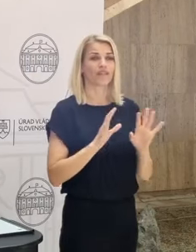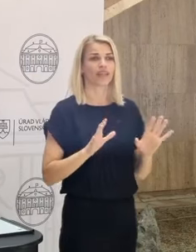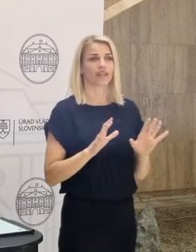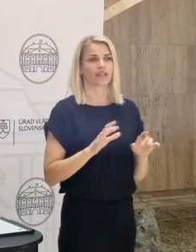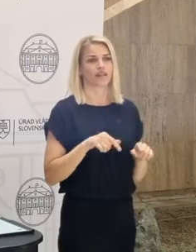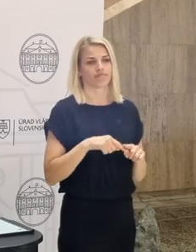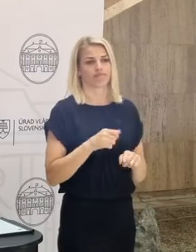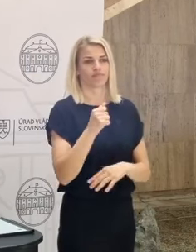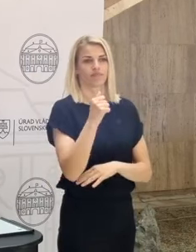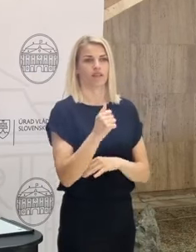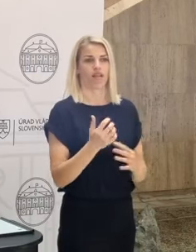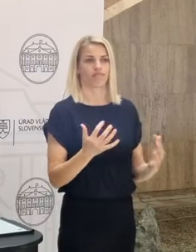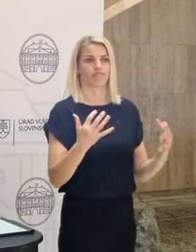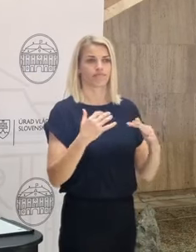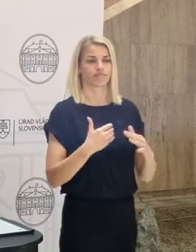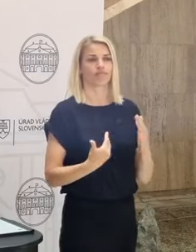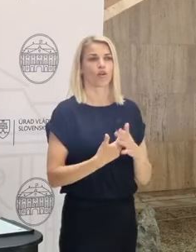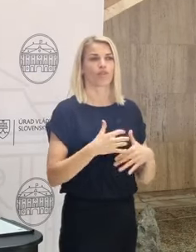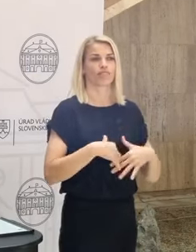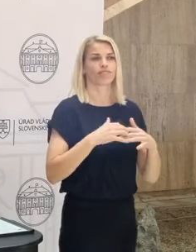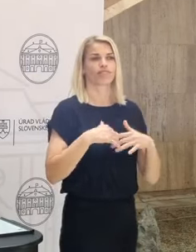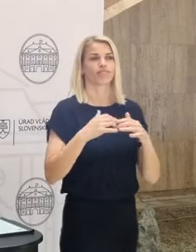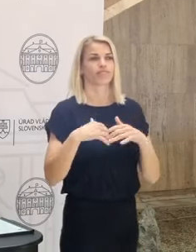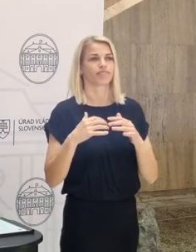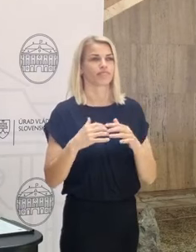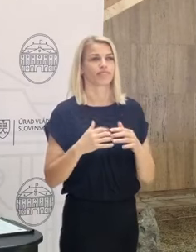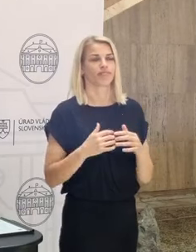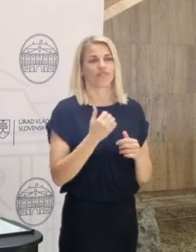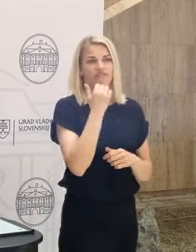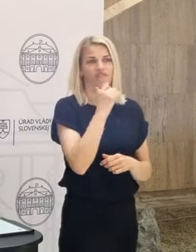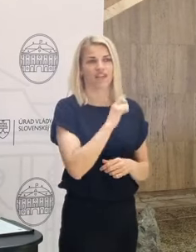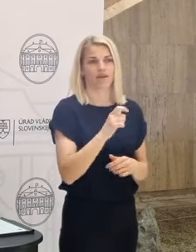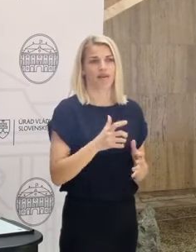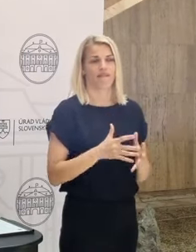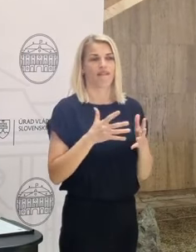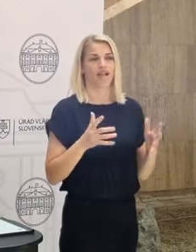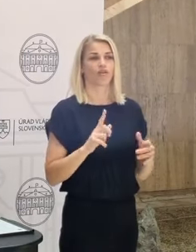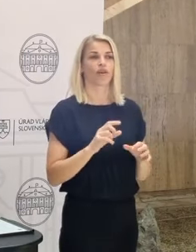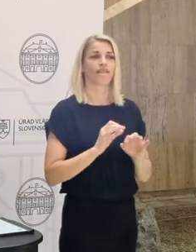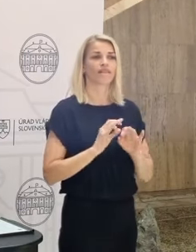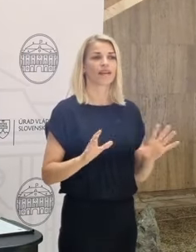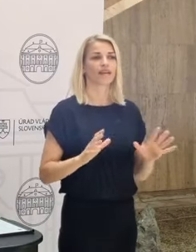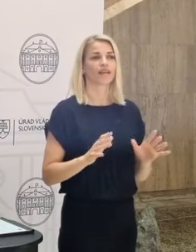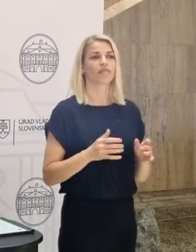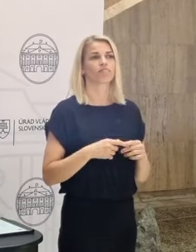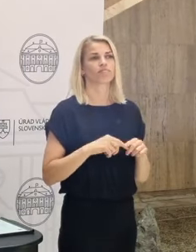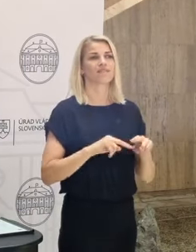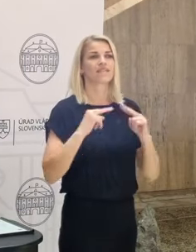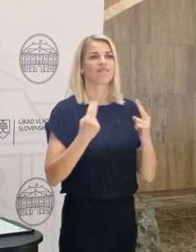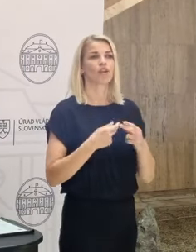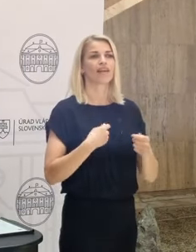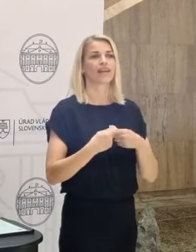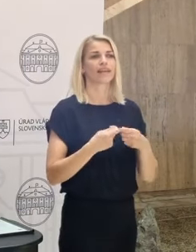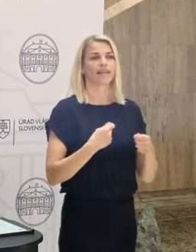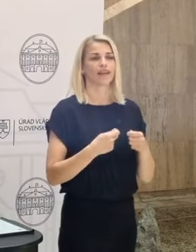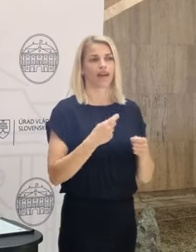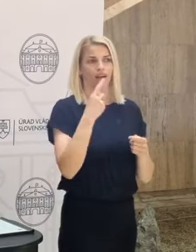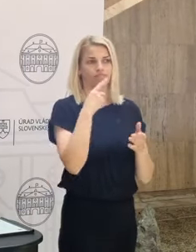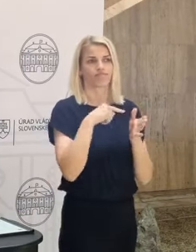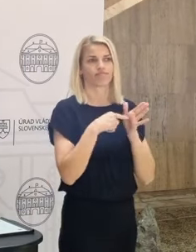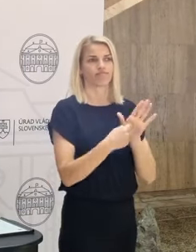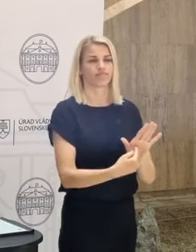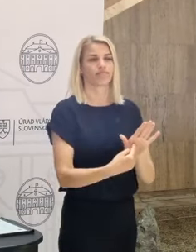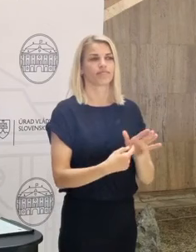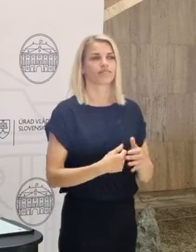kolískou budúcich veľkých firiem, ktoré môžu na svetovom trhu zasvietiť, tak ako som